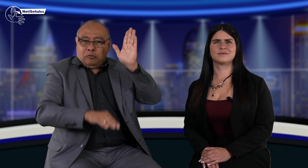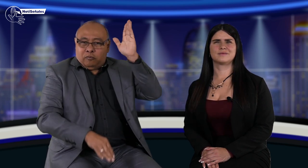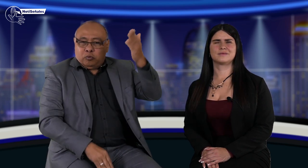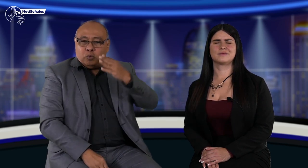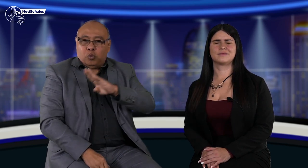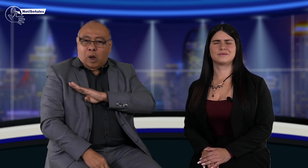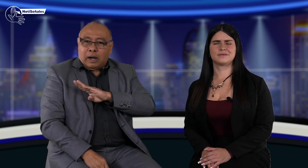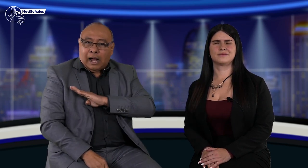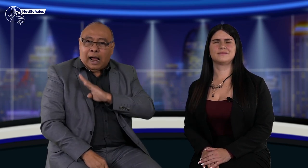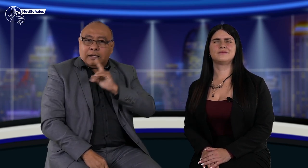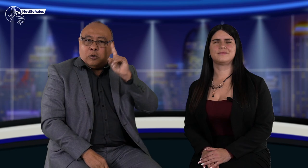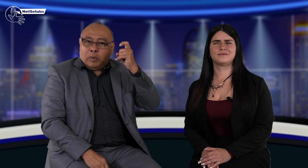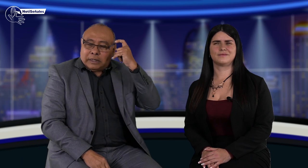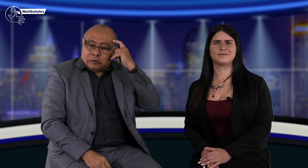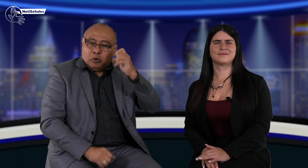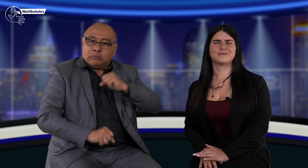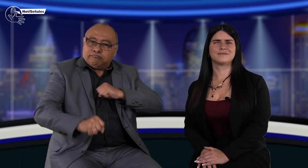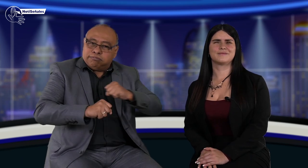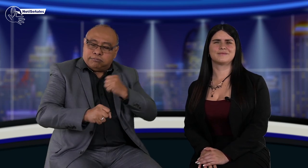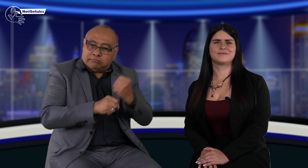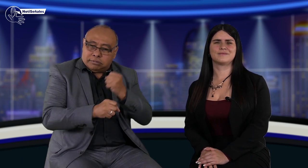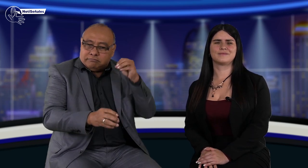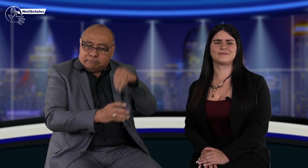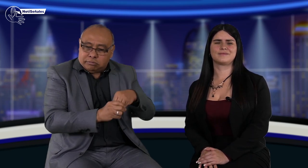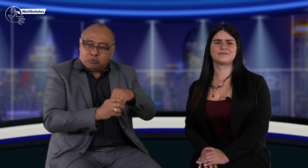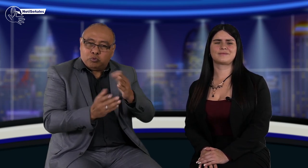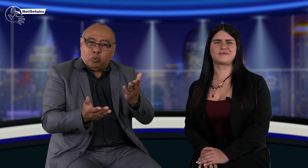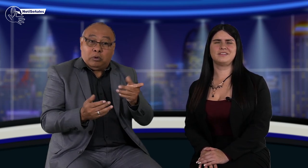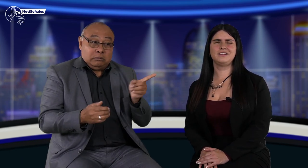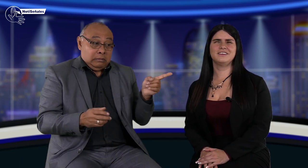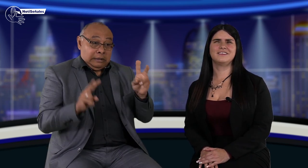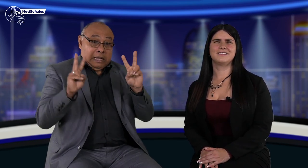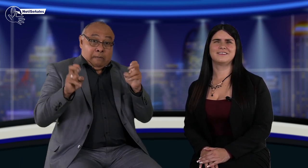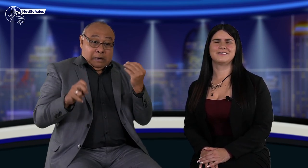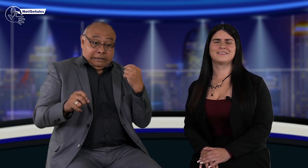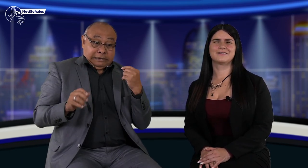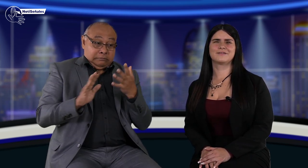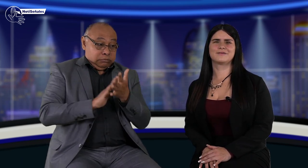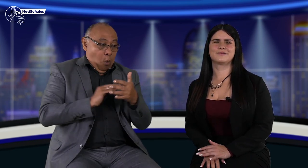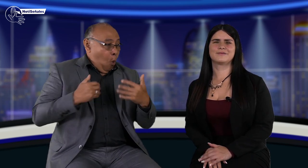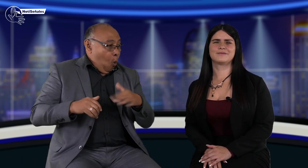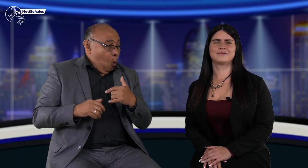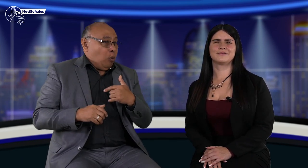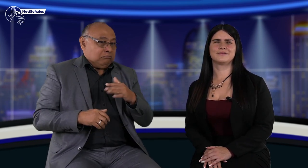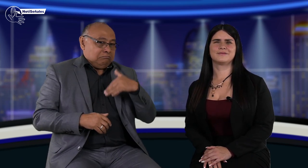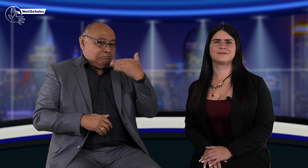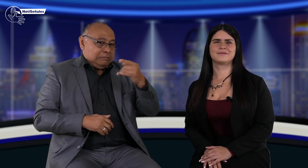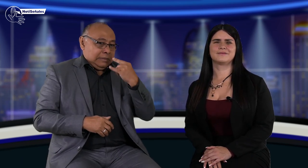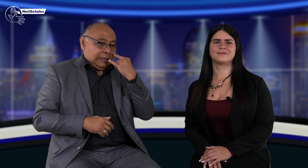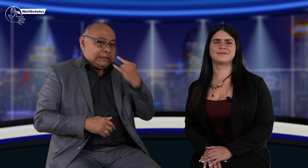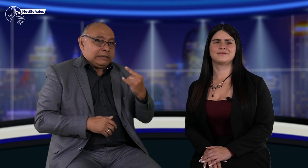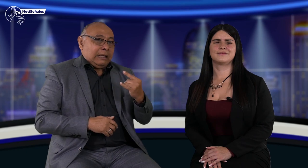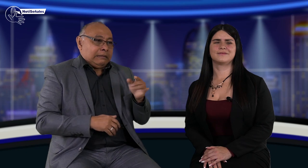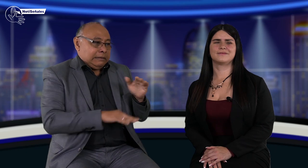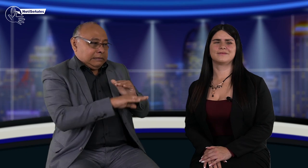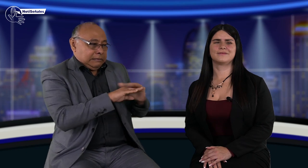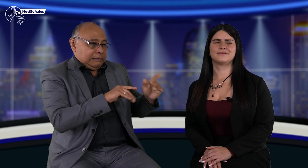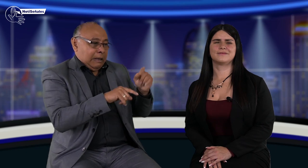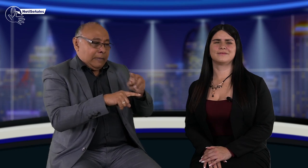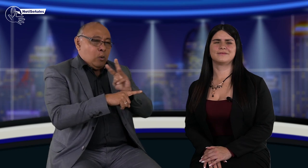los candidatos para que los futuros alcaldes y gobernadores los incluyan en sus gestiones. Otro de los temas de interés que nos